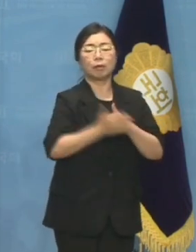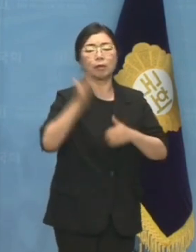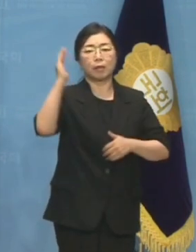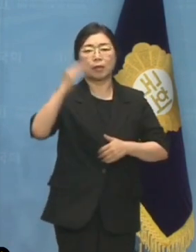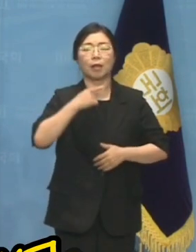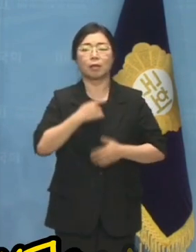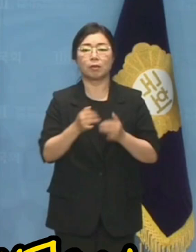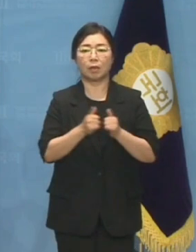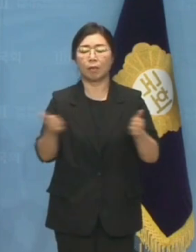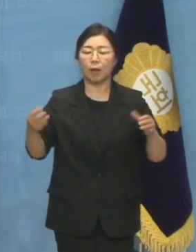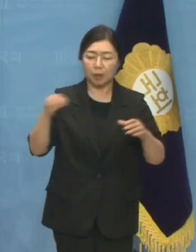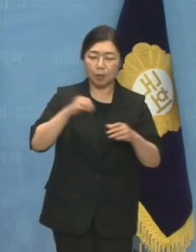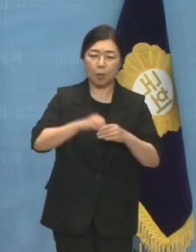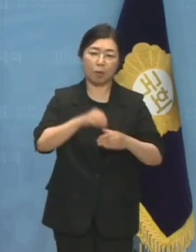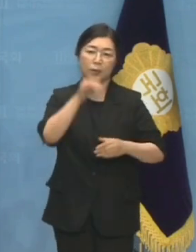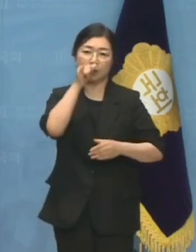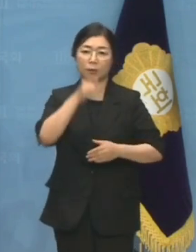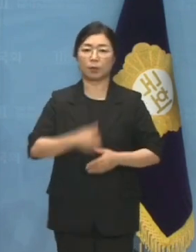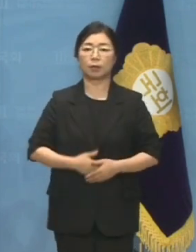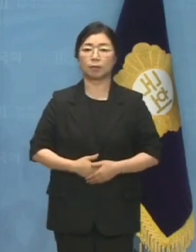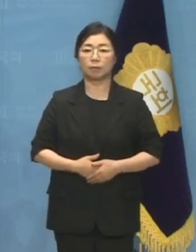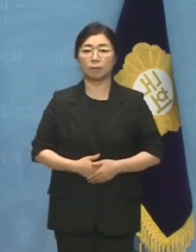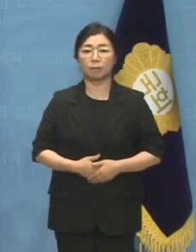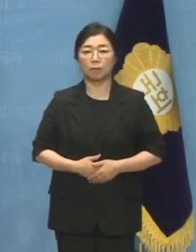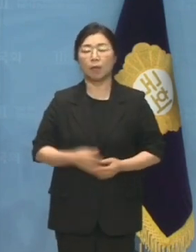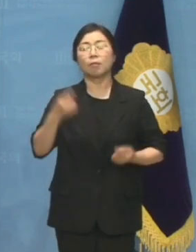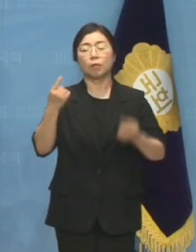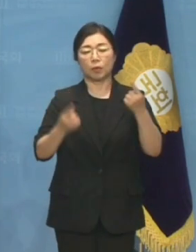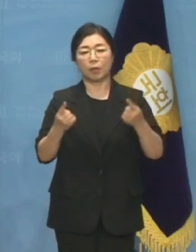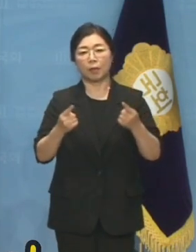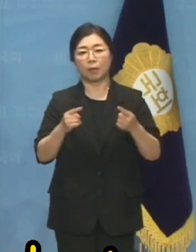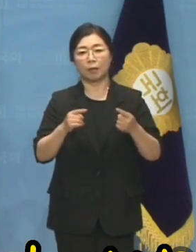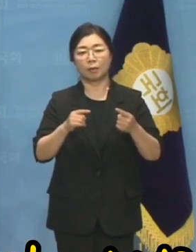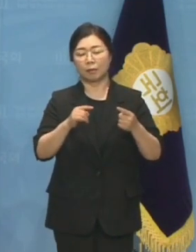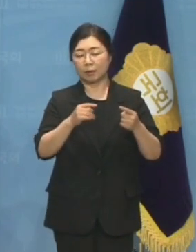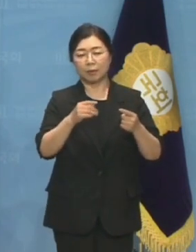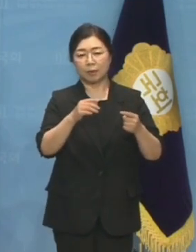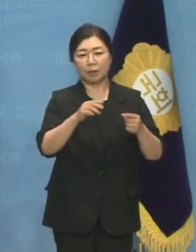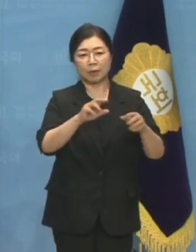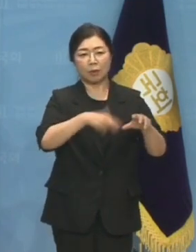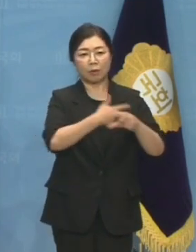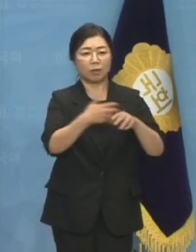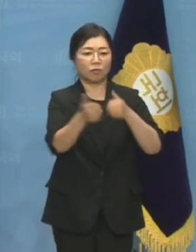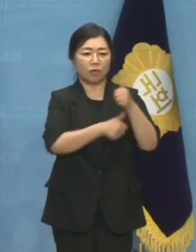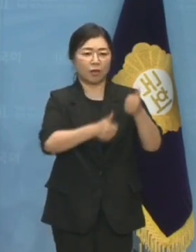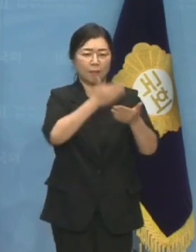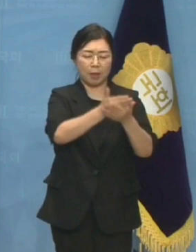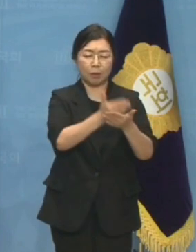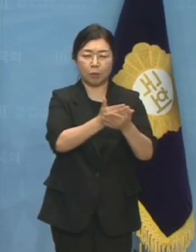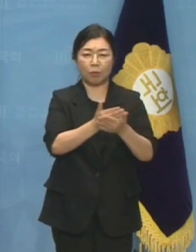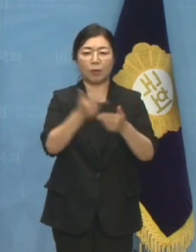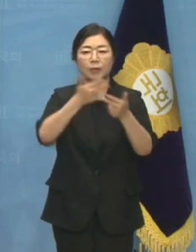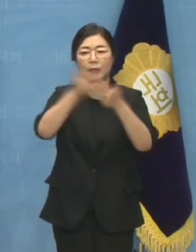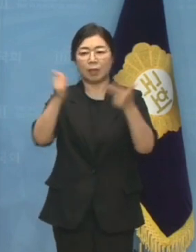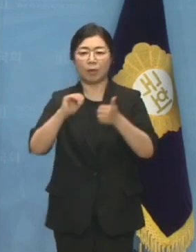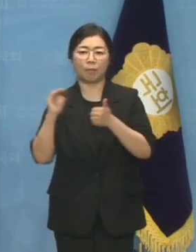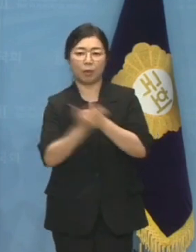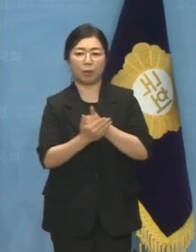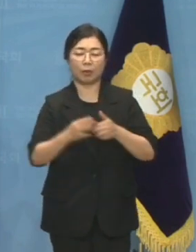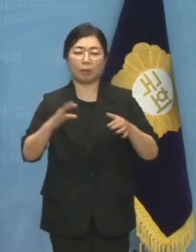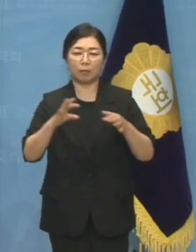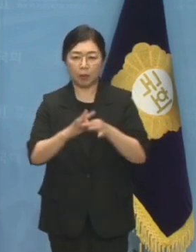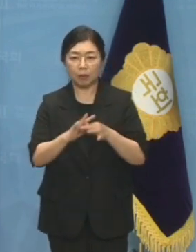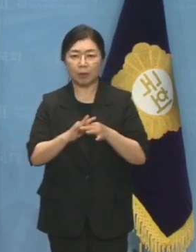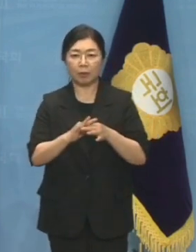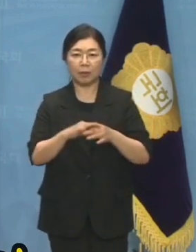인사까지 포함되었으니 차라리 이름을 혁신위가 아니라 이재명 친위대로 부르는 편이